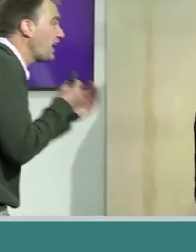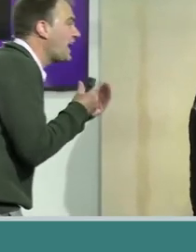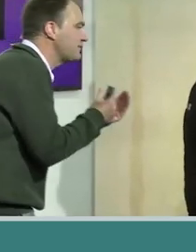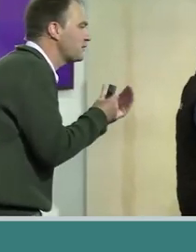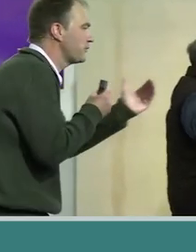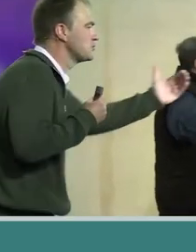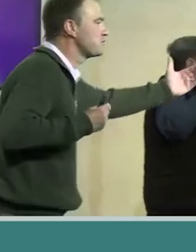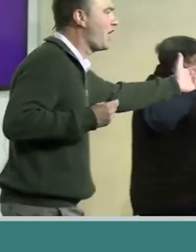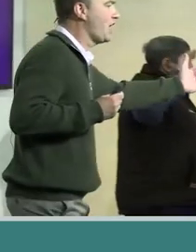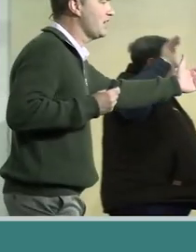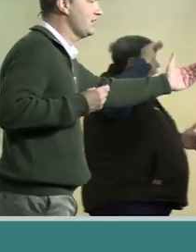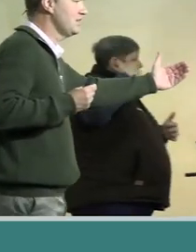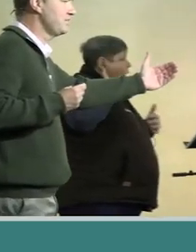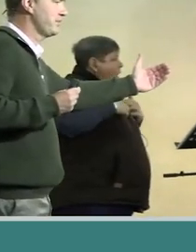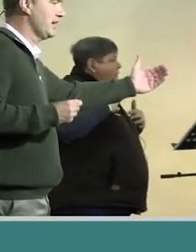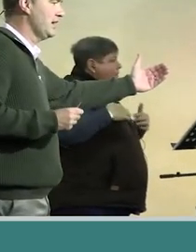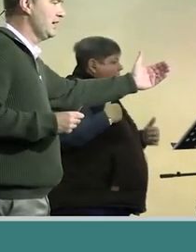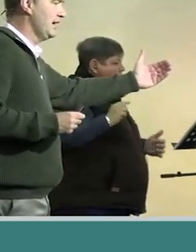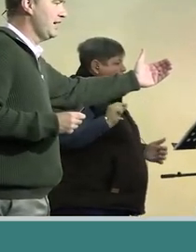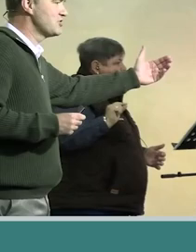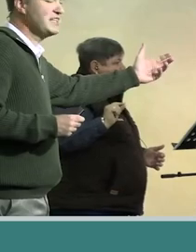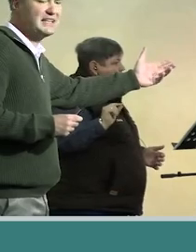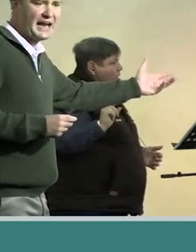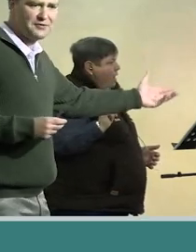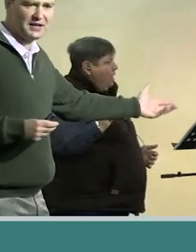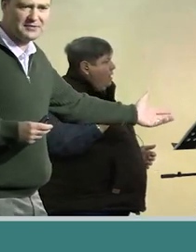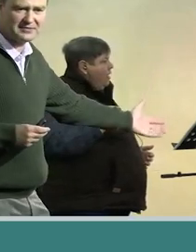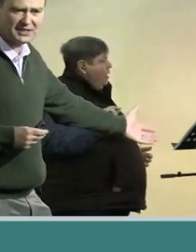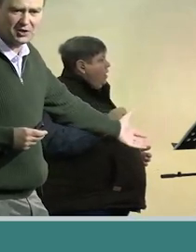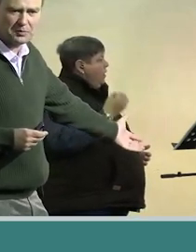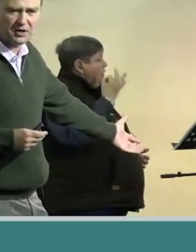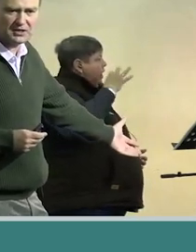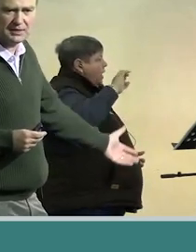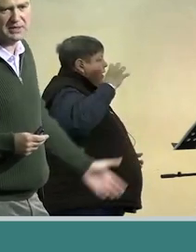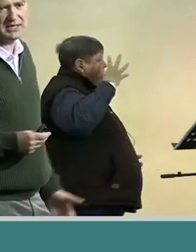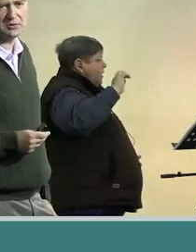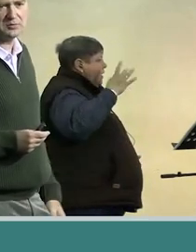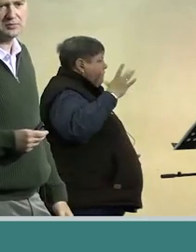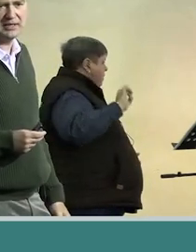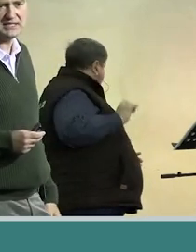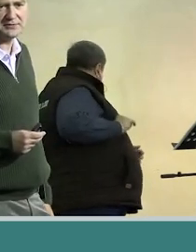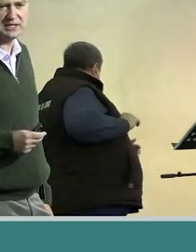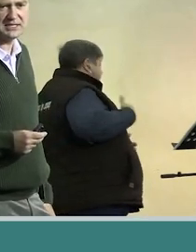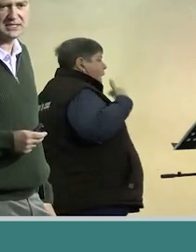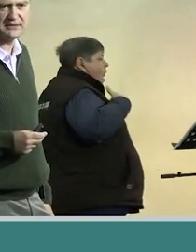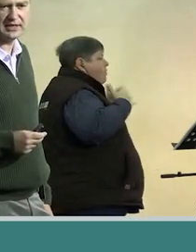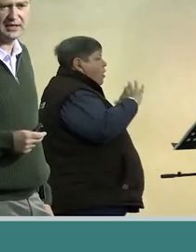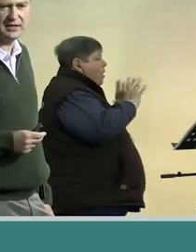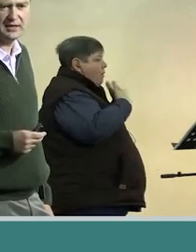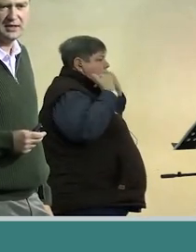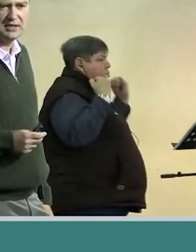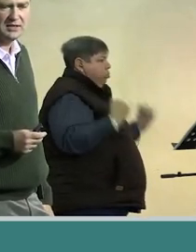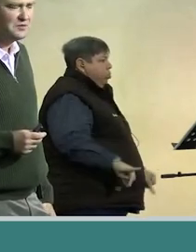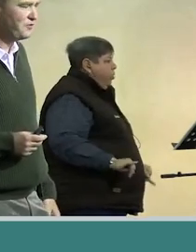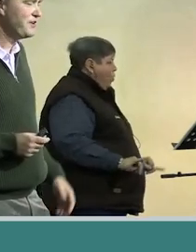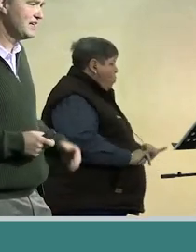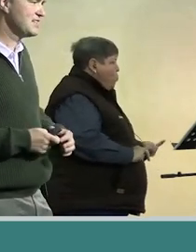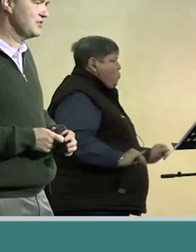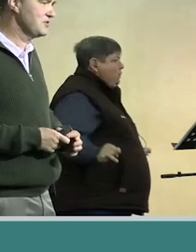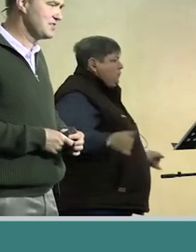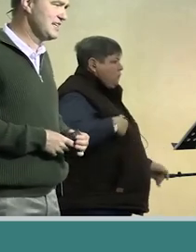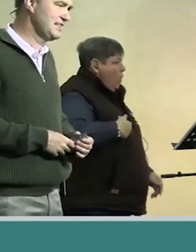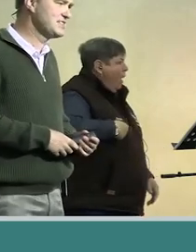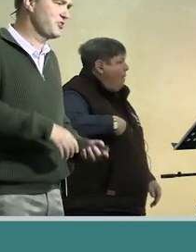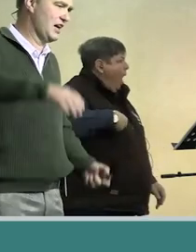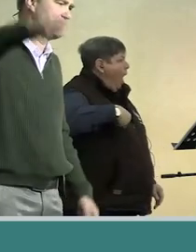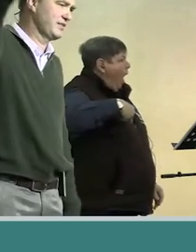eeuwigheid wat vir ons waag en ons het hierdie 30, 40, 50 jaar op aarde nie benit om mense vir jysus te wees hoeveel jylle